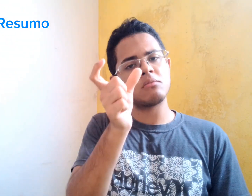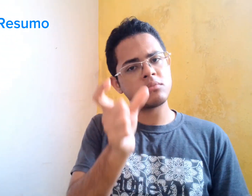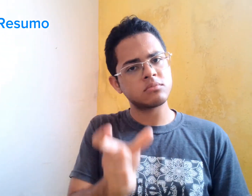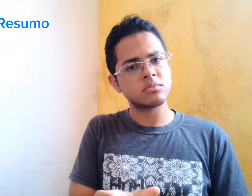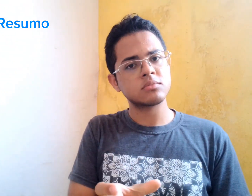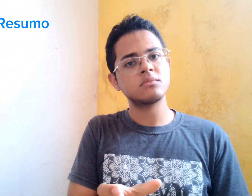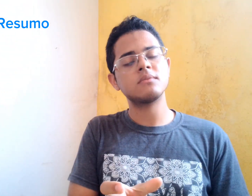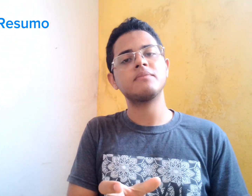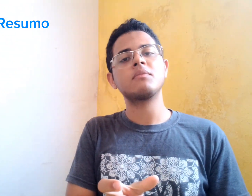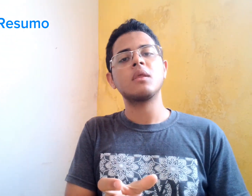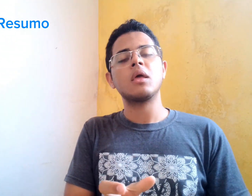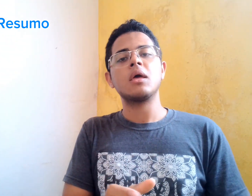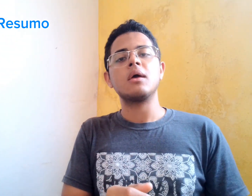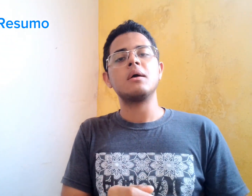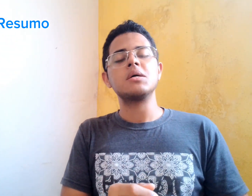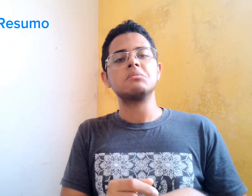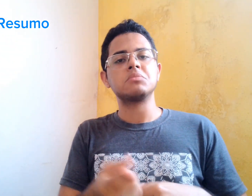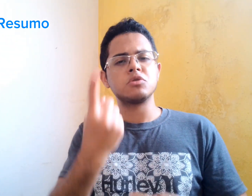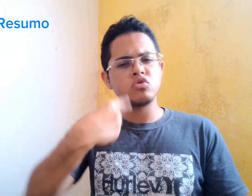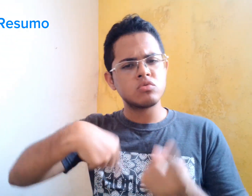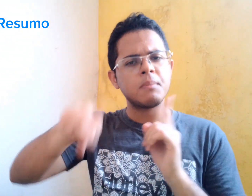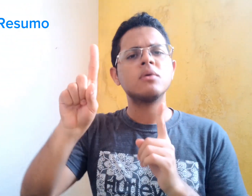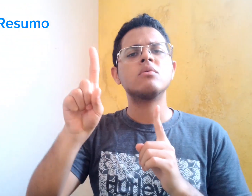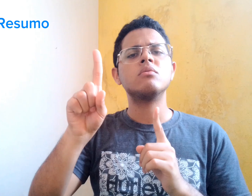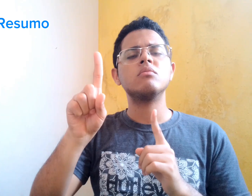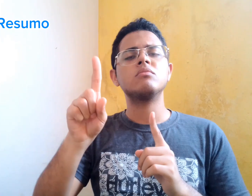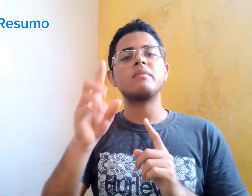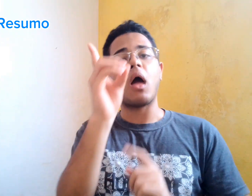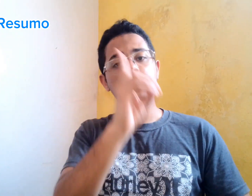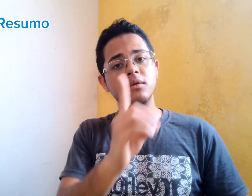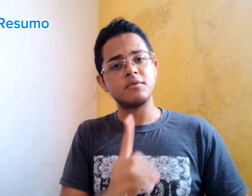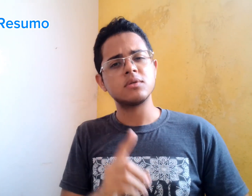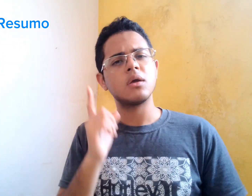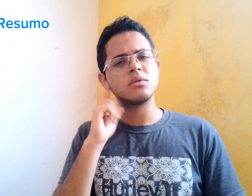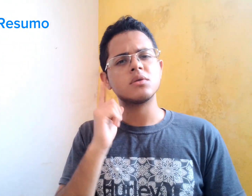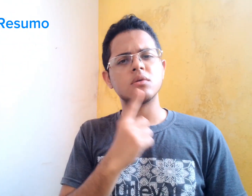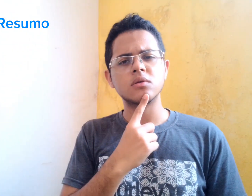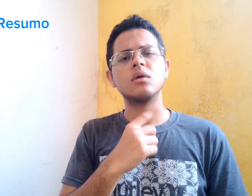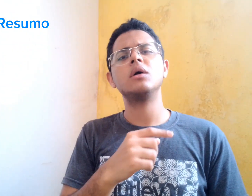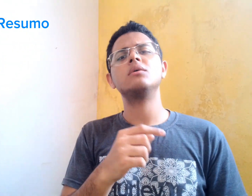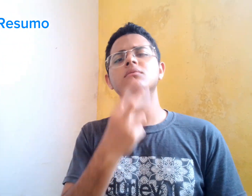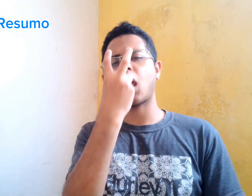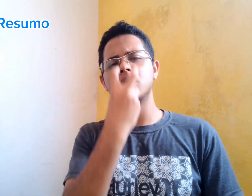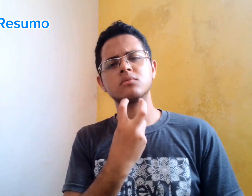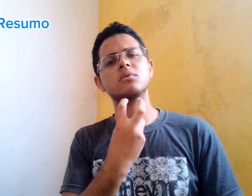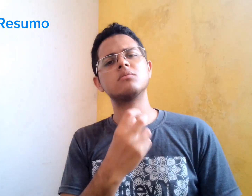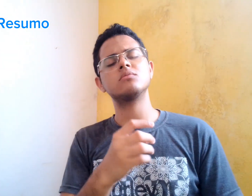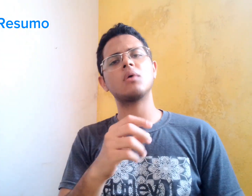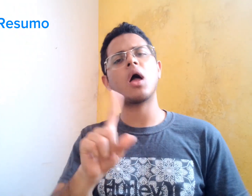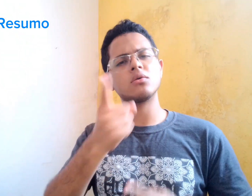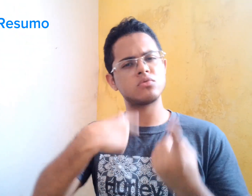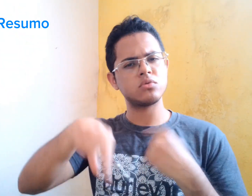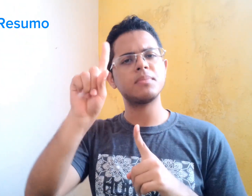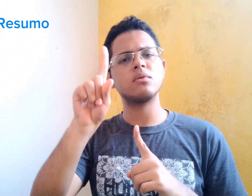Que Michelle... E essa menina... Tinha se superado. Sua deficiência... Em ser surda e cega.